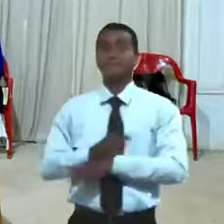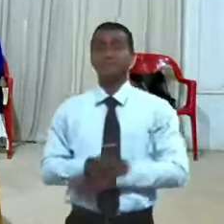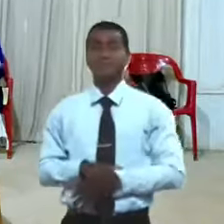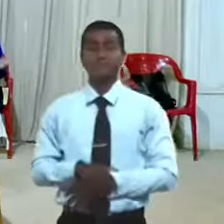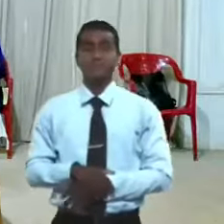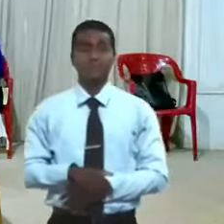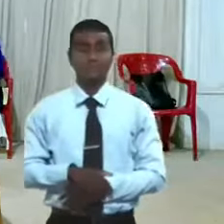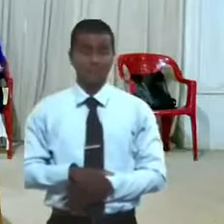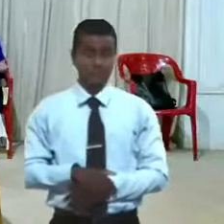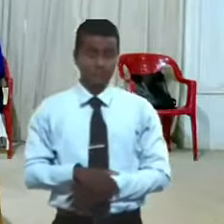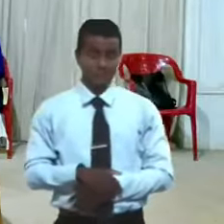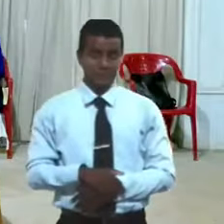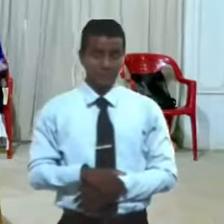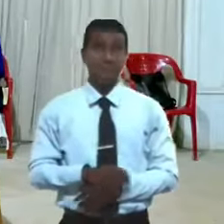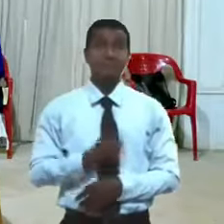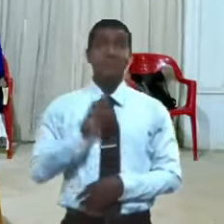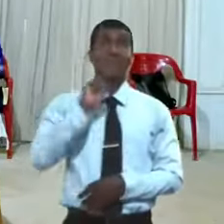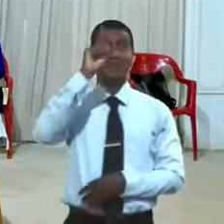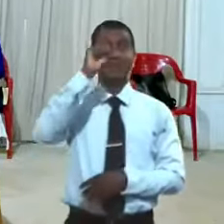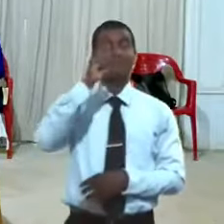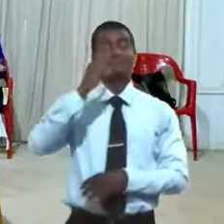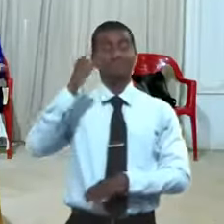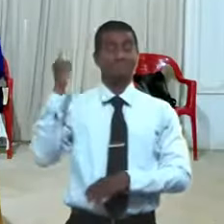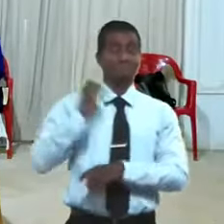él es el que manda